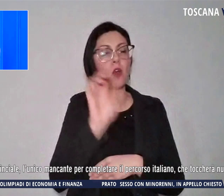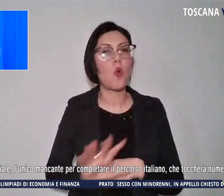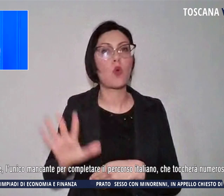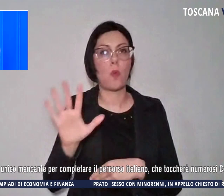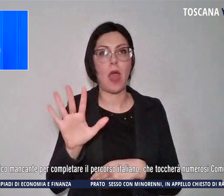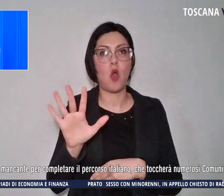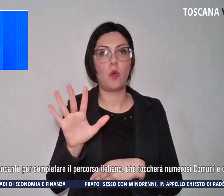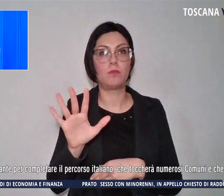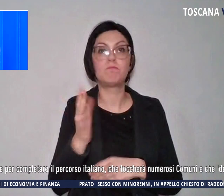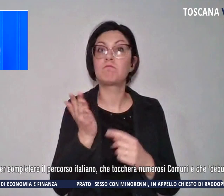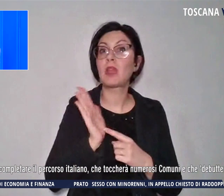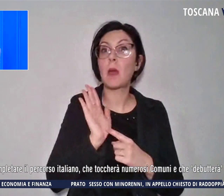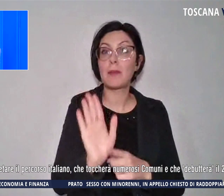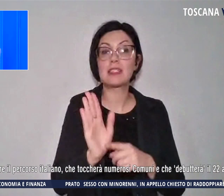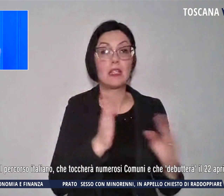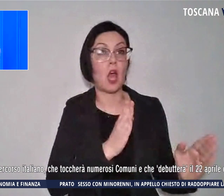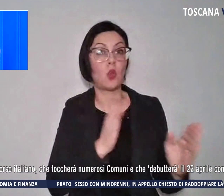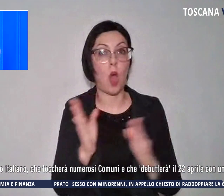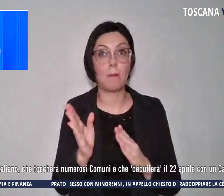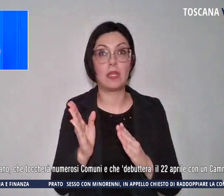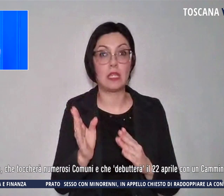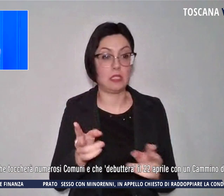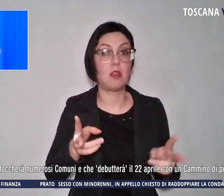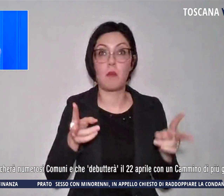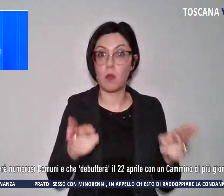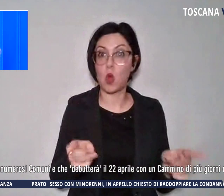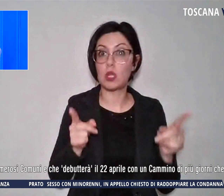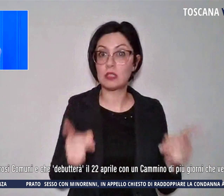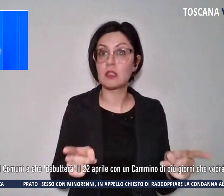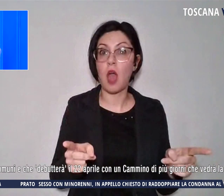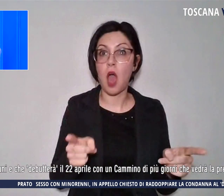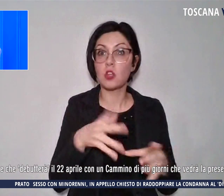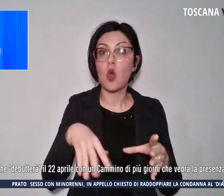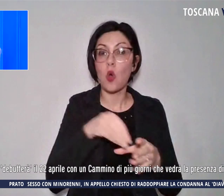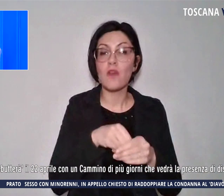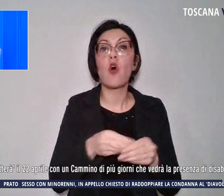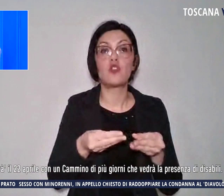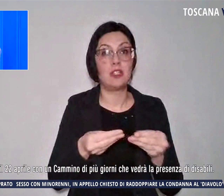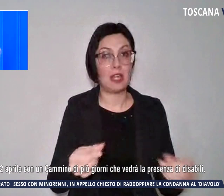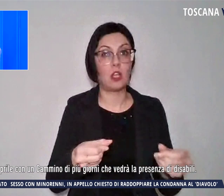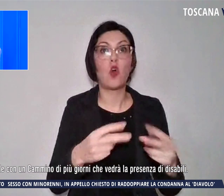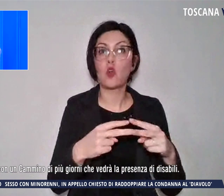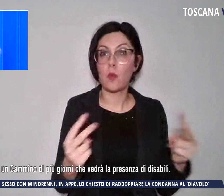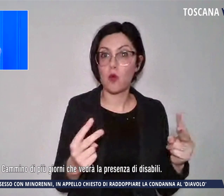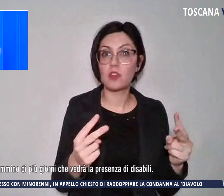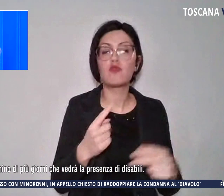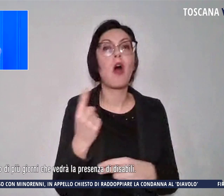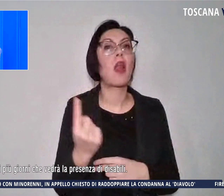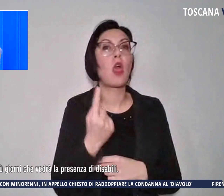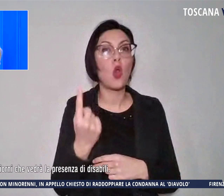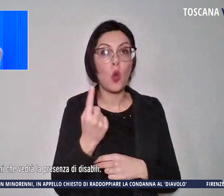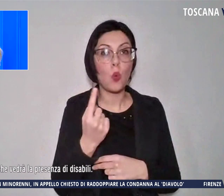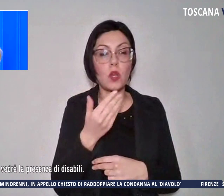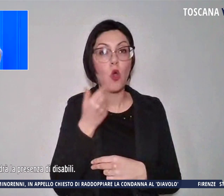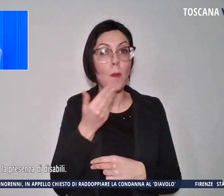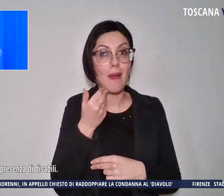presentato a Pisa il tratto che coinvolge il territorio provinciale l'unico mancante per